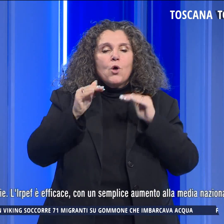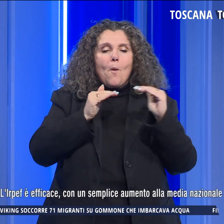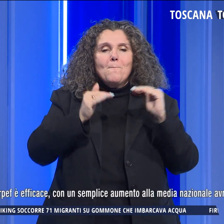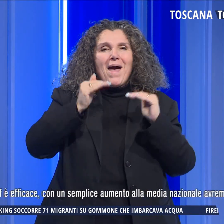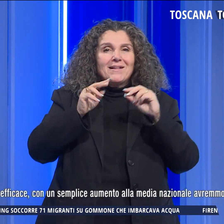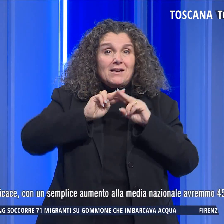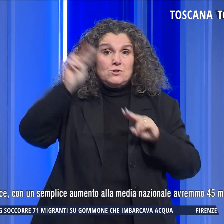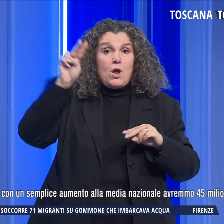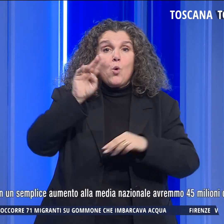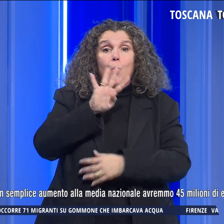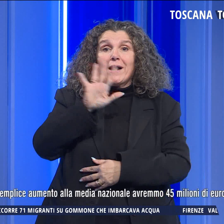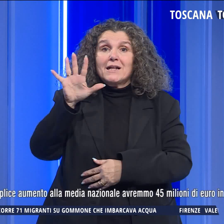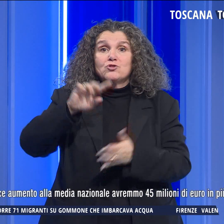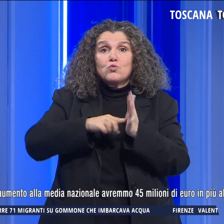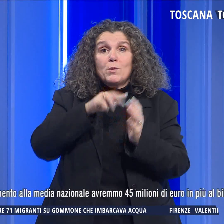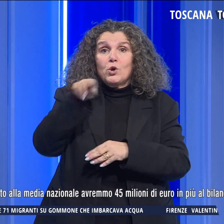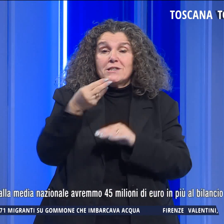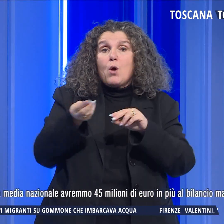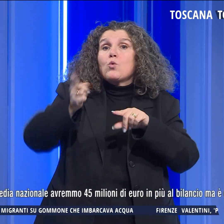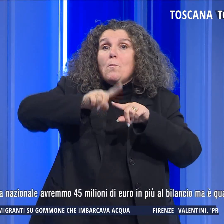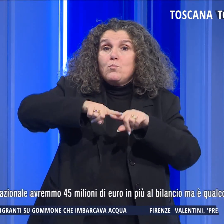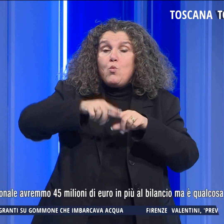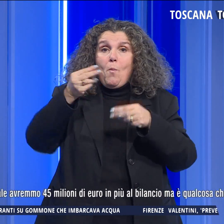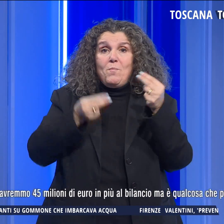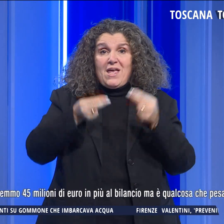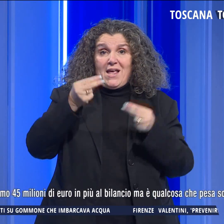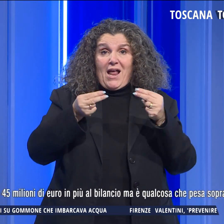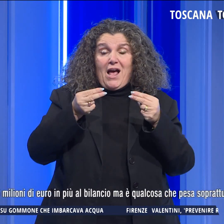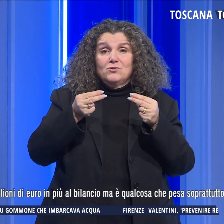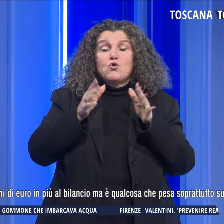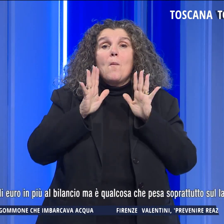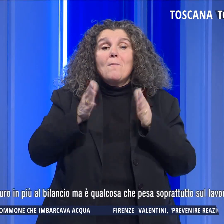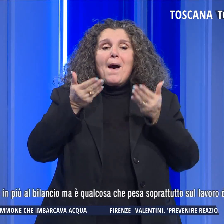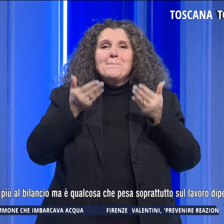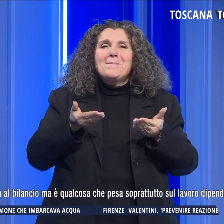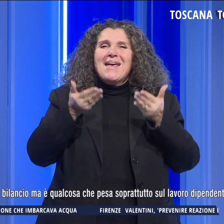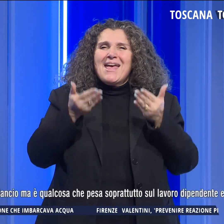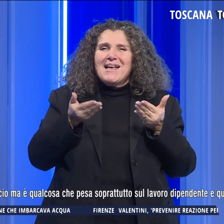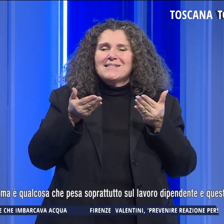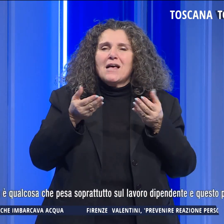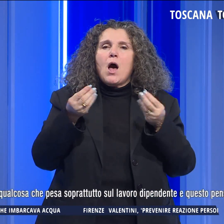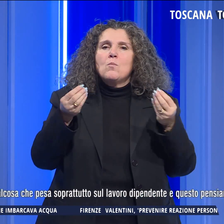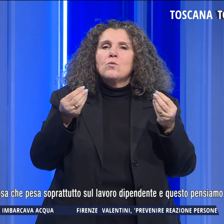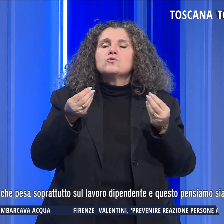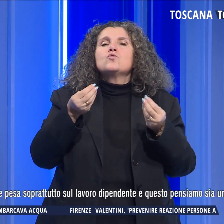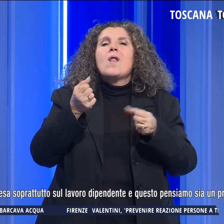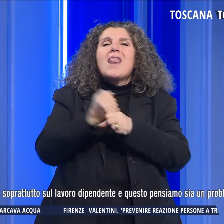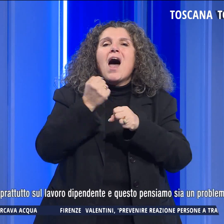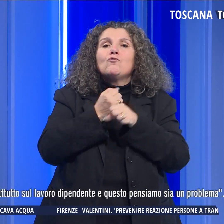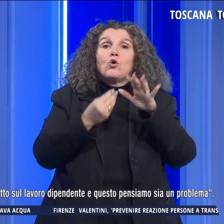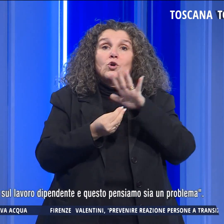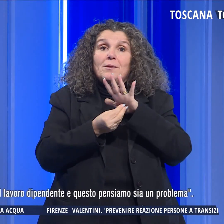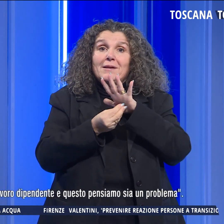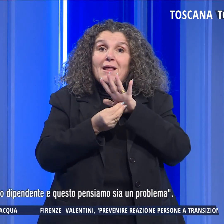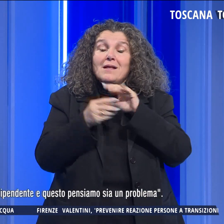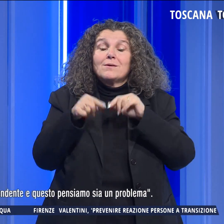avremmo 45 milioni di euro in più al bilancio. Ma è qualcosa che pesa soprattutto sul lavoro dipendente e